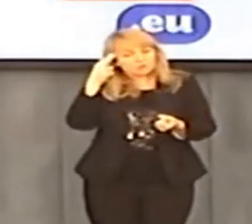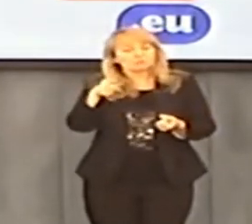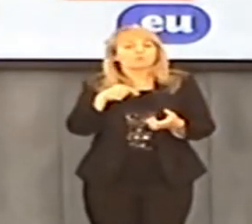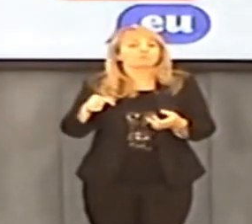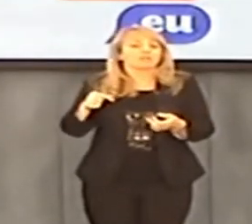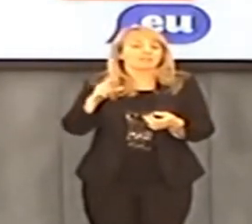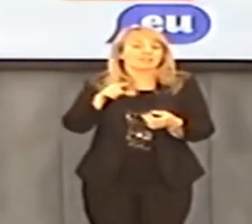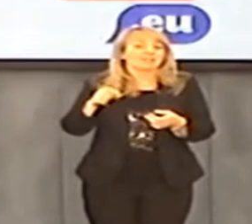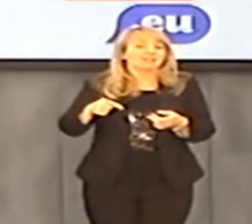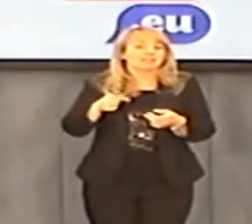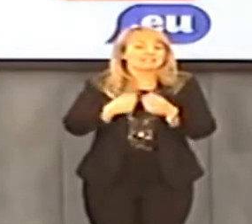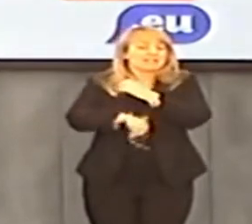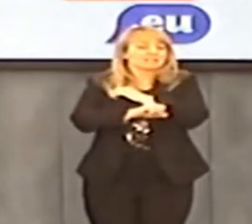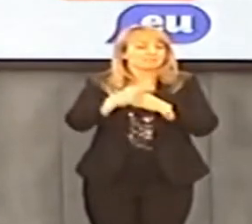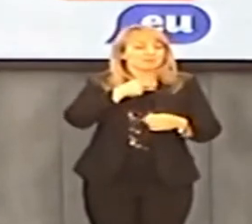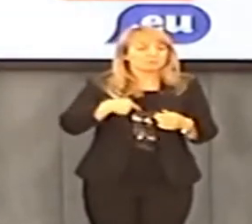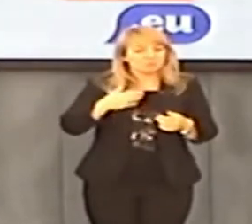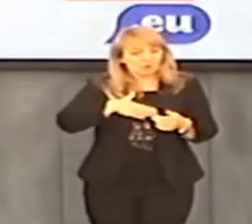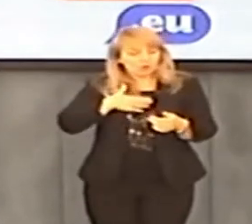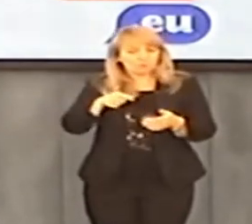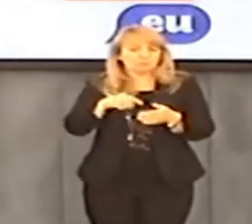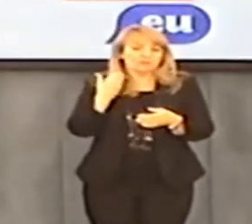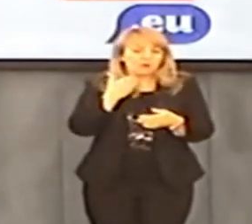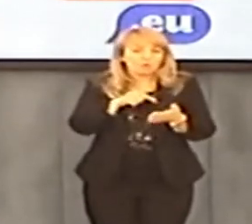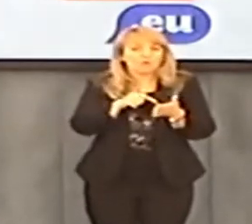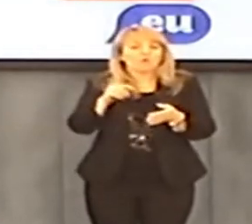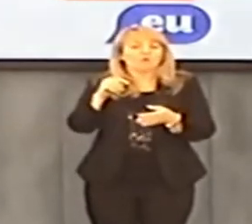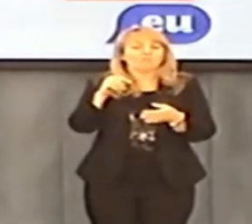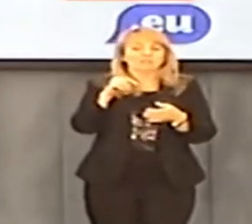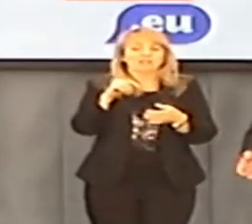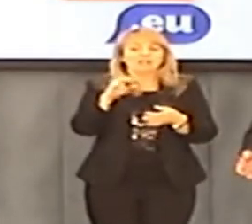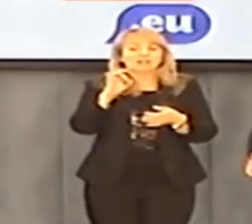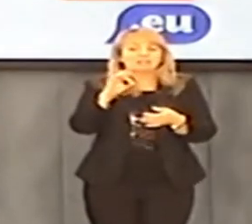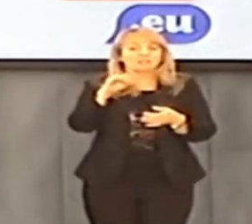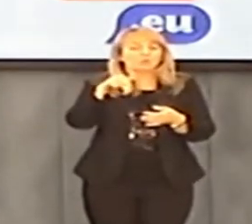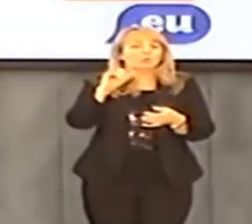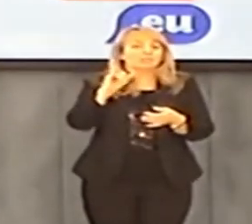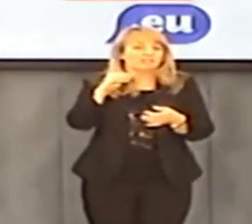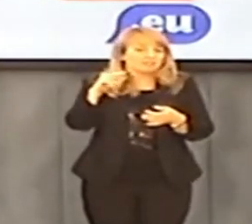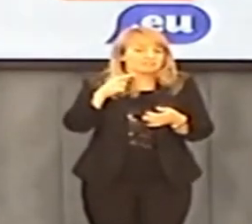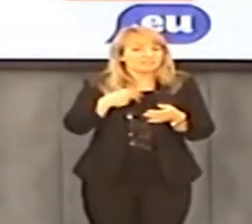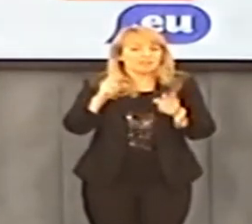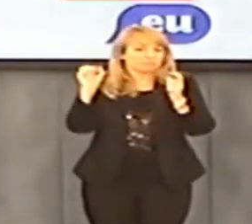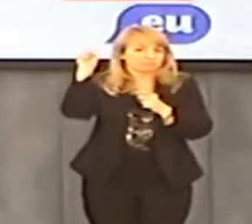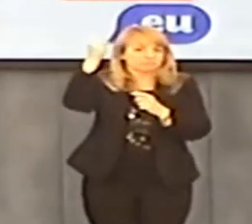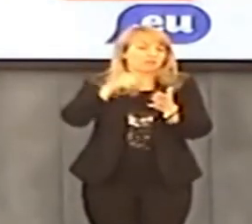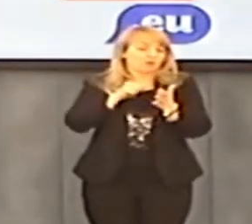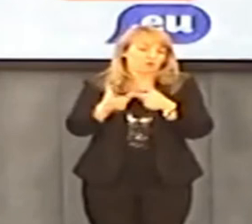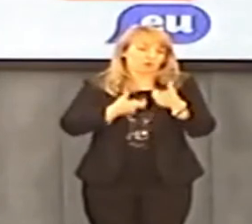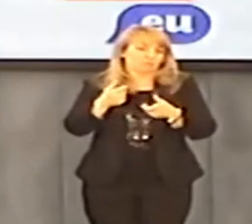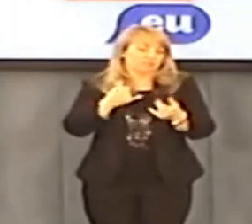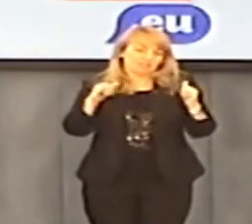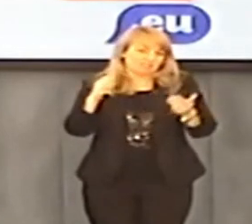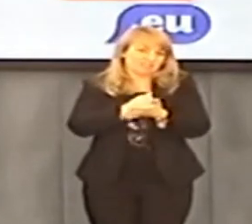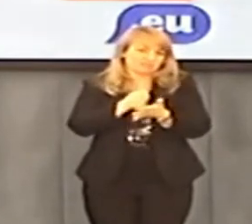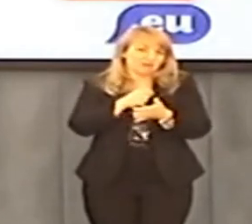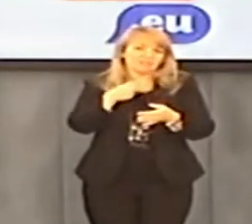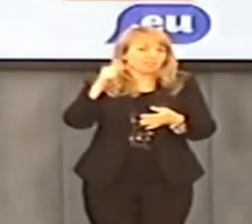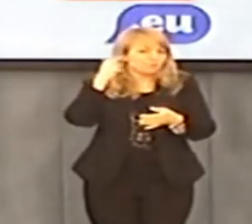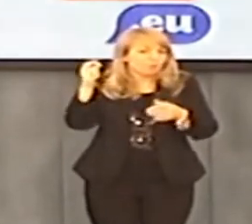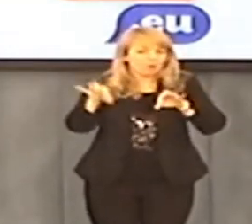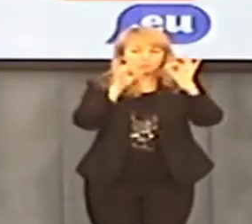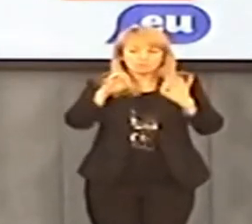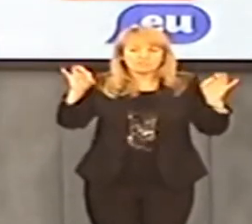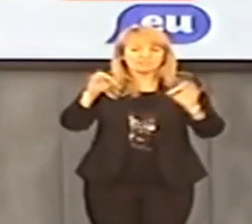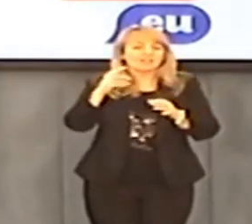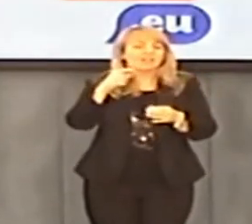No nie wiem, rozumiem, że akurat Piechociński lubi Johnny Walkera i Guinnessa. W związku z tym bojkotuje Tesco, a nie bojkotuje Johnny Walkera. No